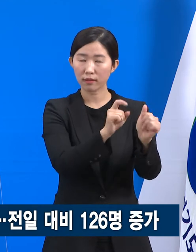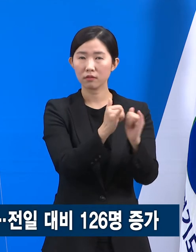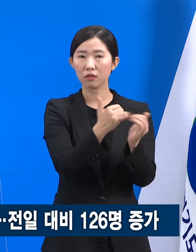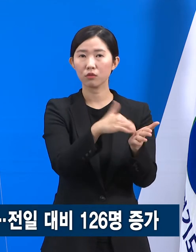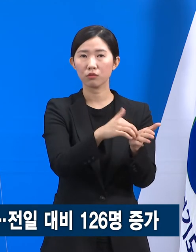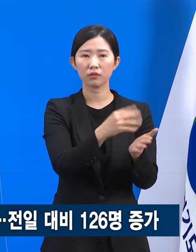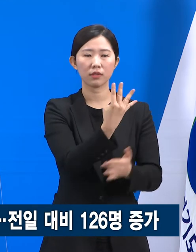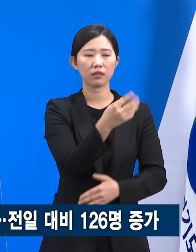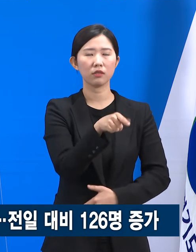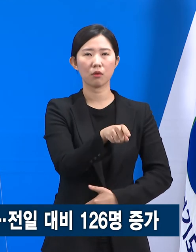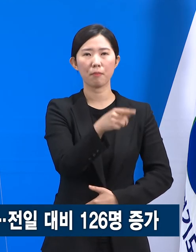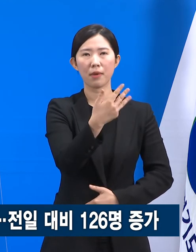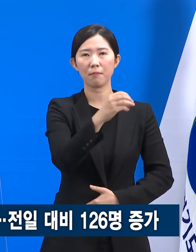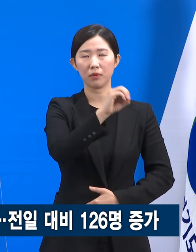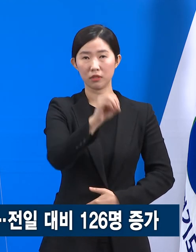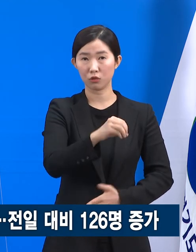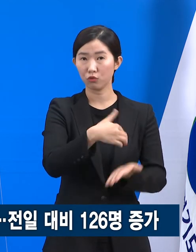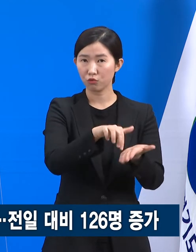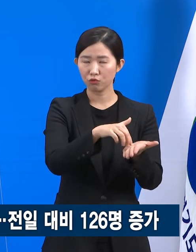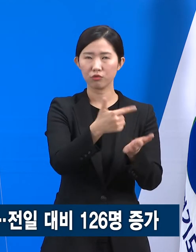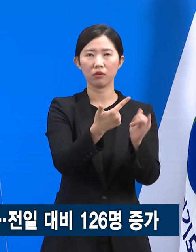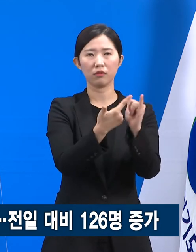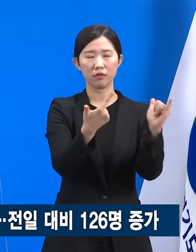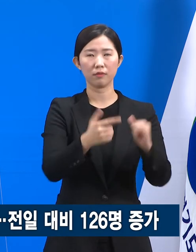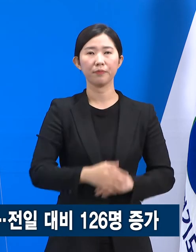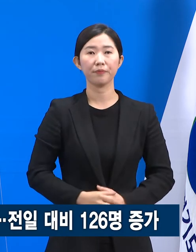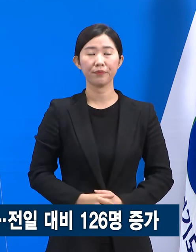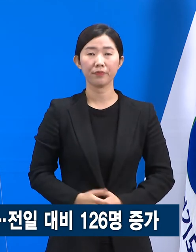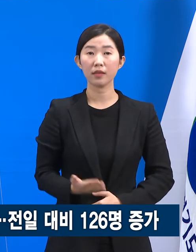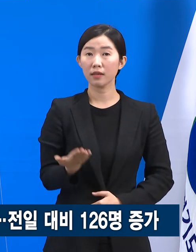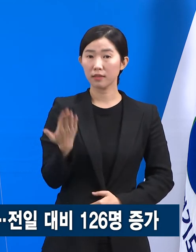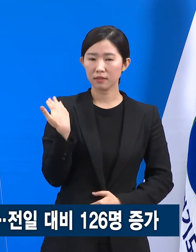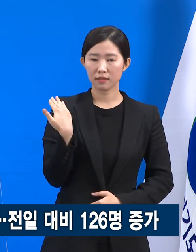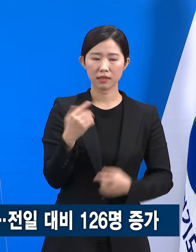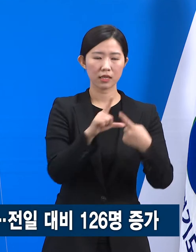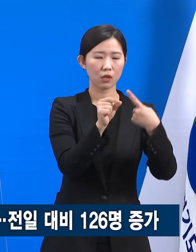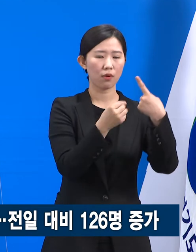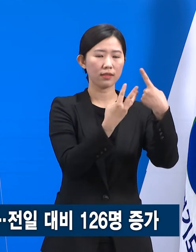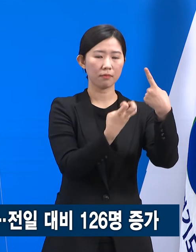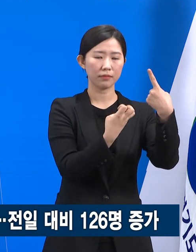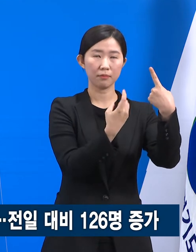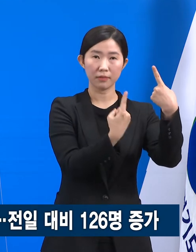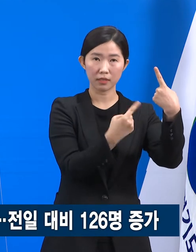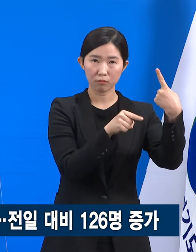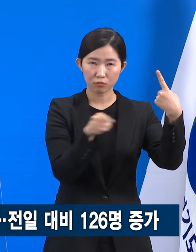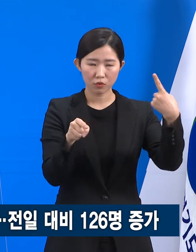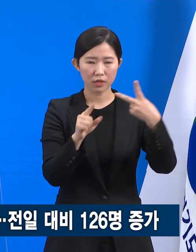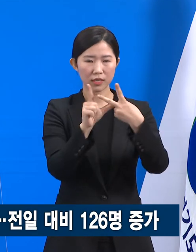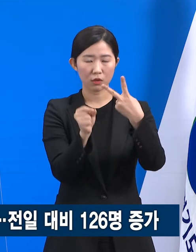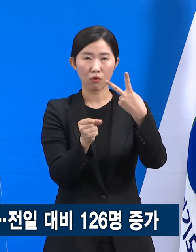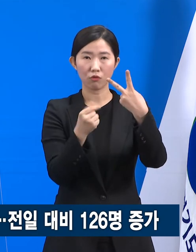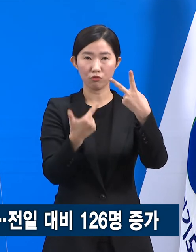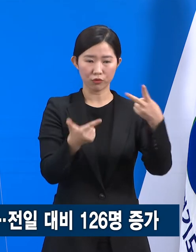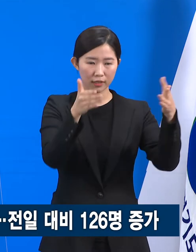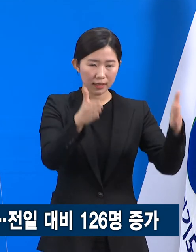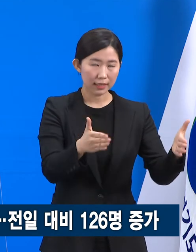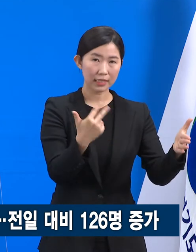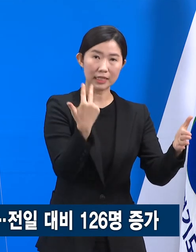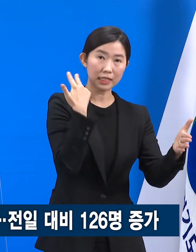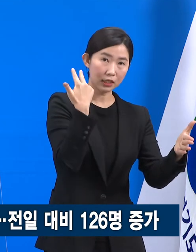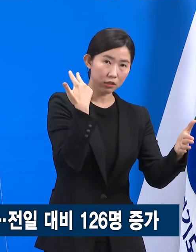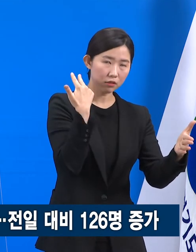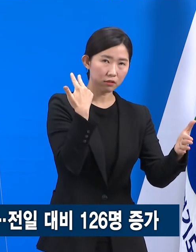%인 6명입니다. 지난 1월 31일부터 2월 6일까지 일주일간 일평균